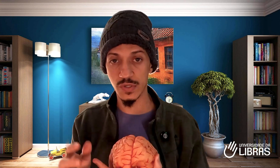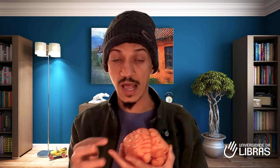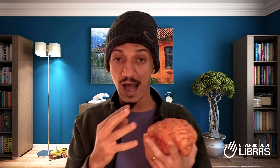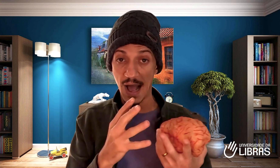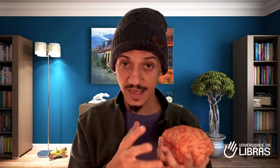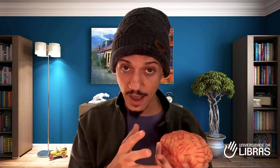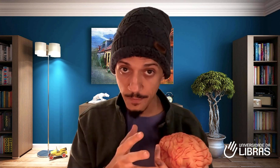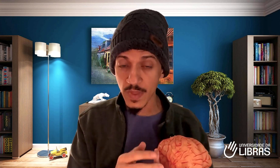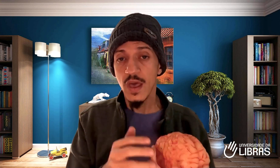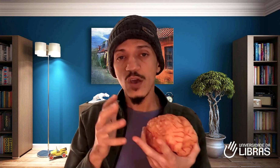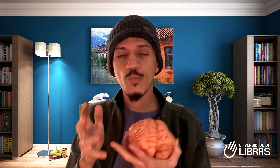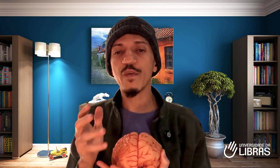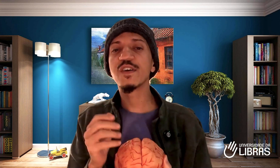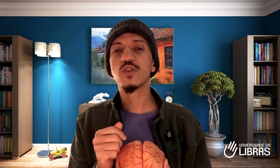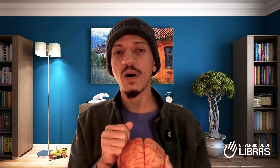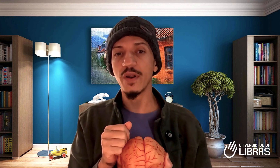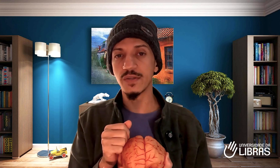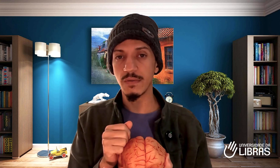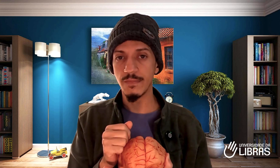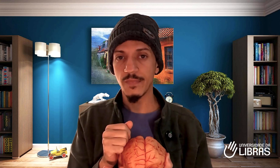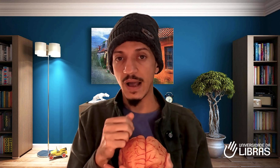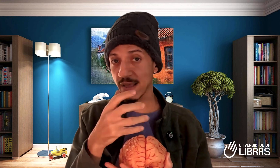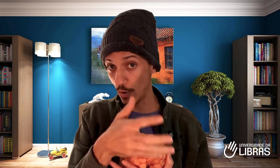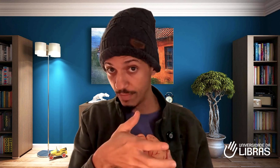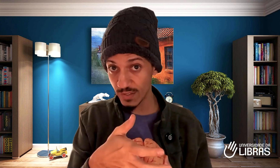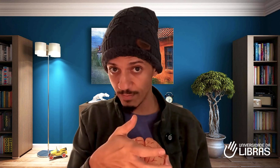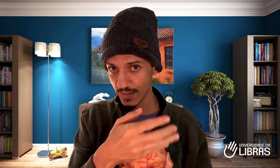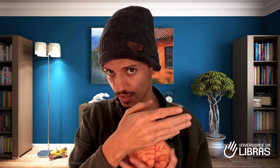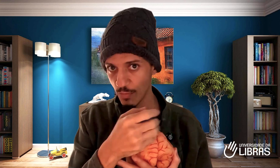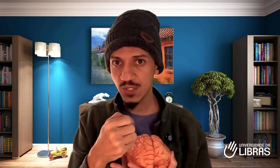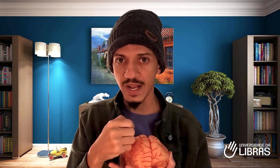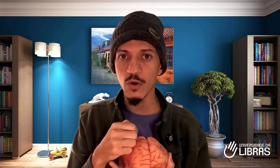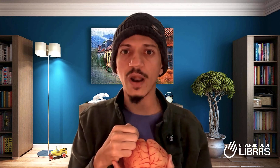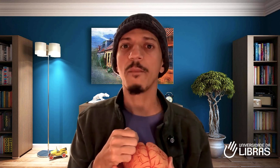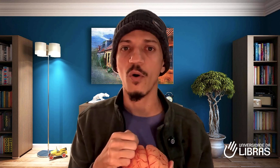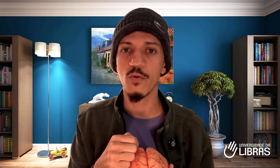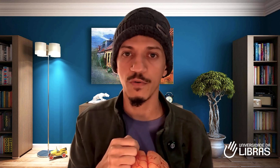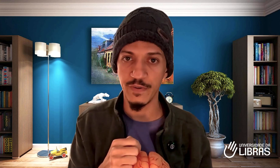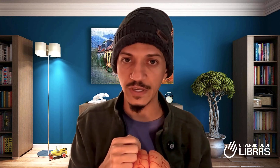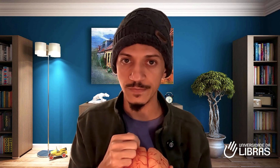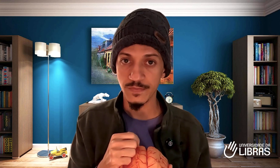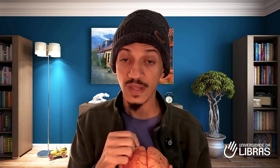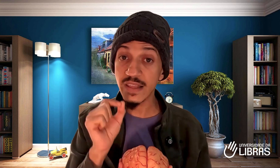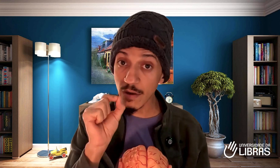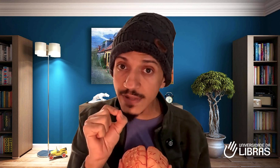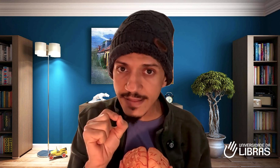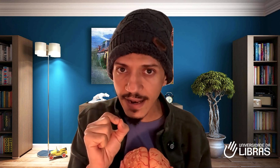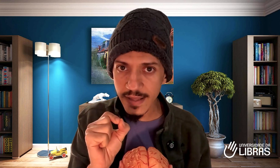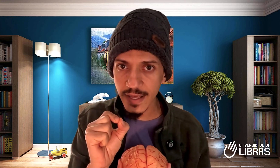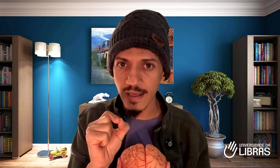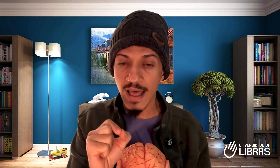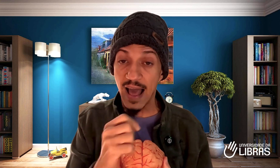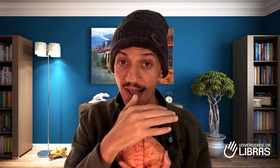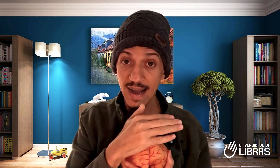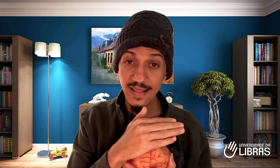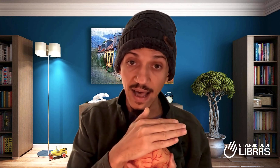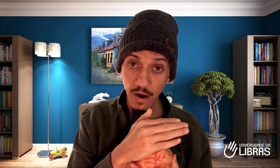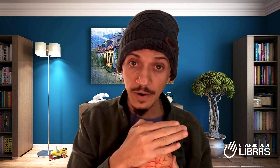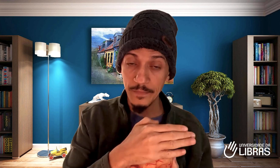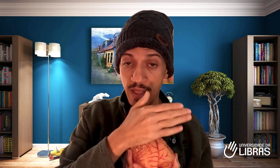A Raquel e o professor Maurício. A Raquel é minha esposa, que eu mostrei agora há pouco no vídeo. E tem um detalhe aqui. A cada aula, a